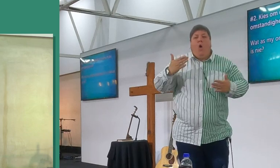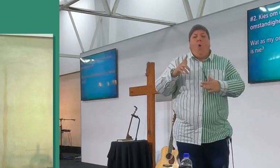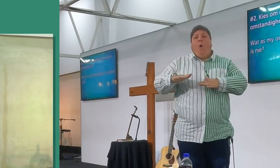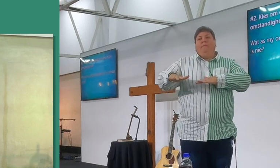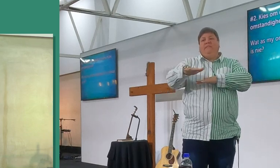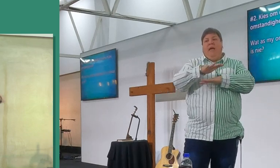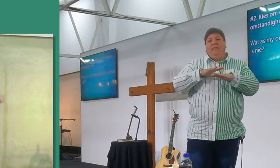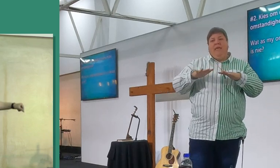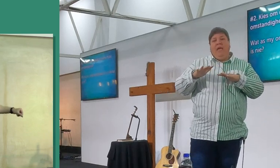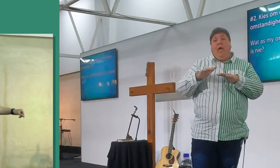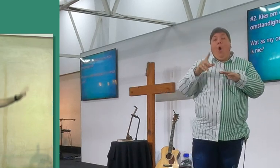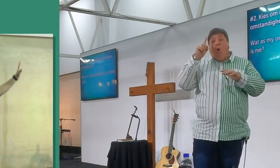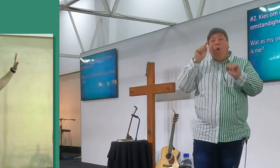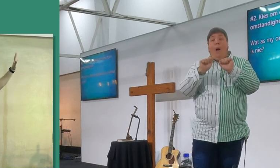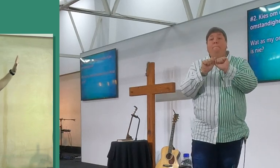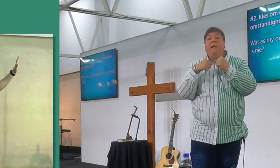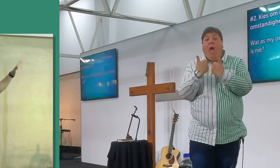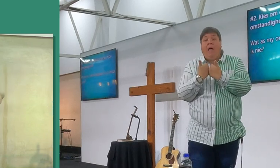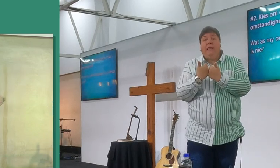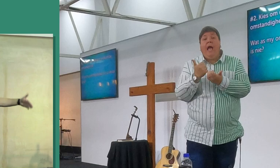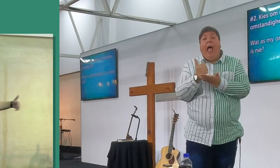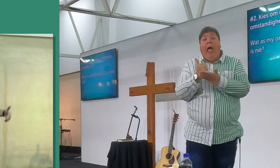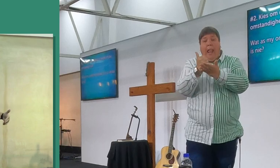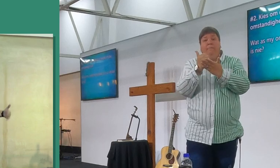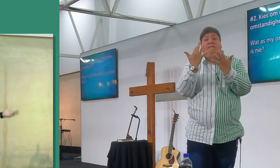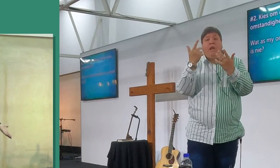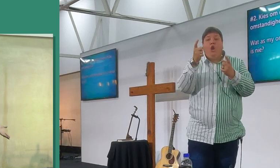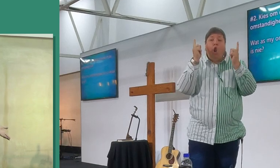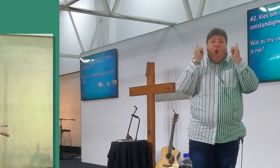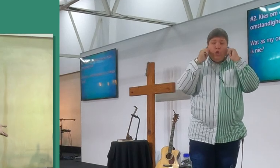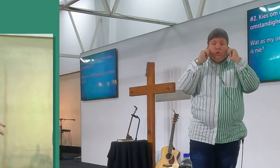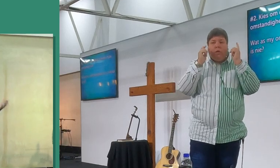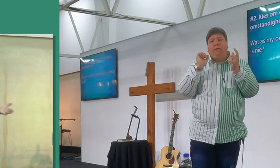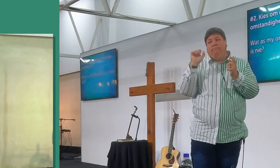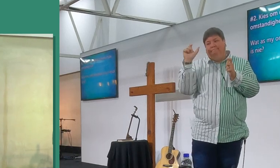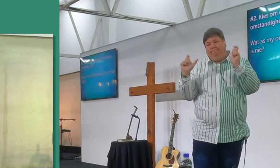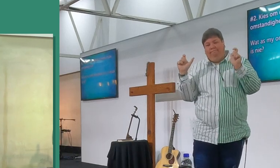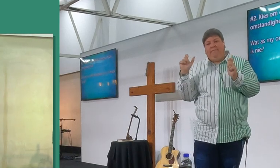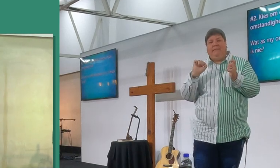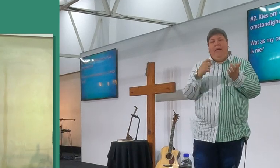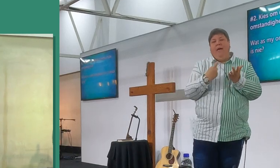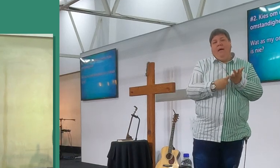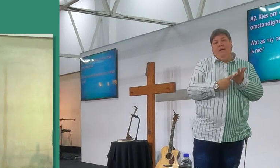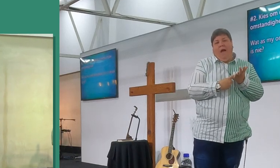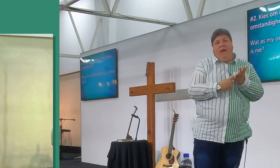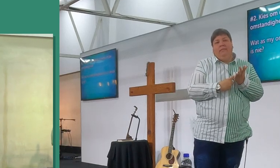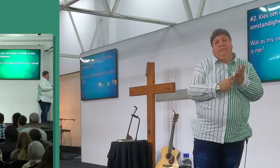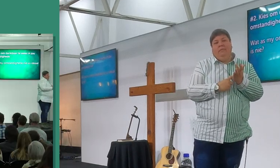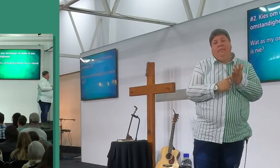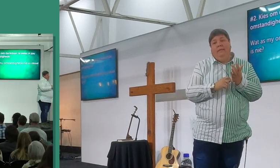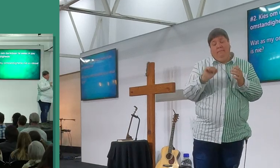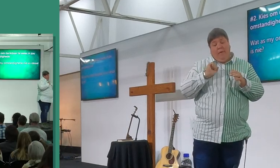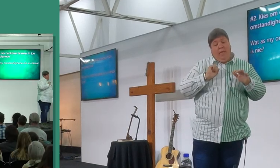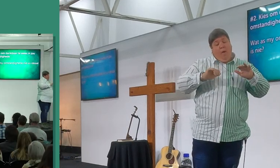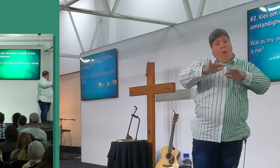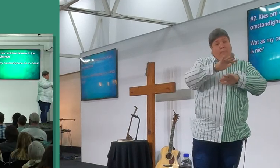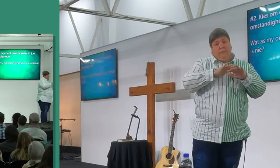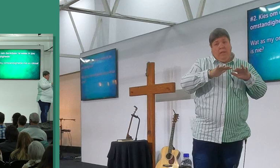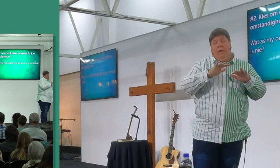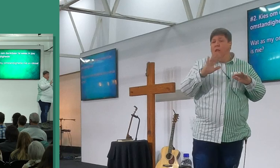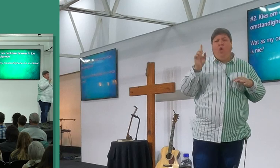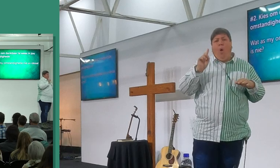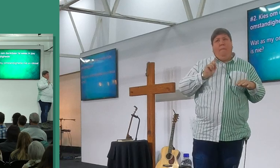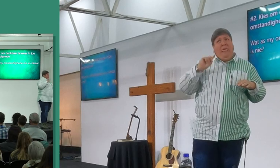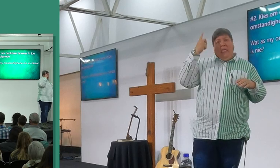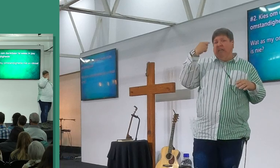werk nie, berading werk wanneer ek het doen, maak dit sin, berading werk wanneer ek het doen, en dis is een pijnvolle ervaring, want baie keer is ek in my omstandighede, nie omdat die jyre in my dag gesit